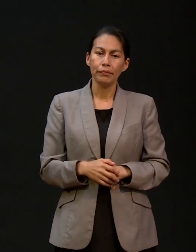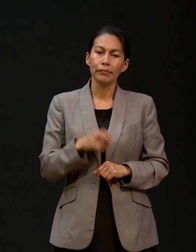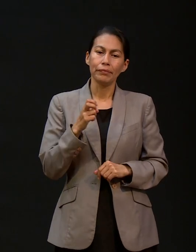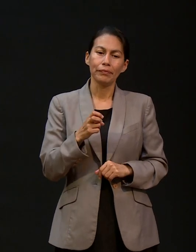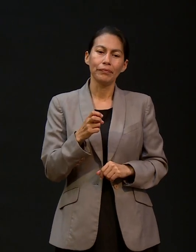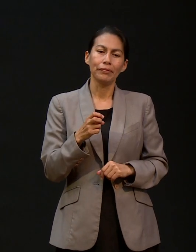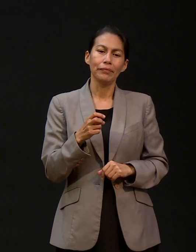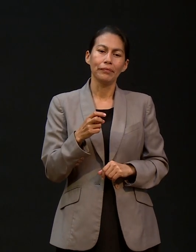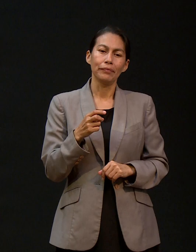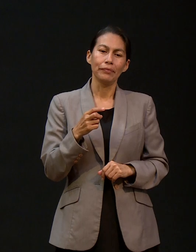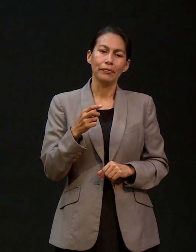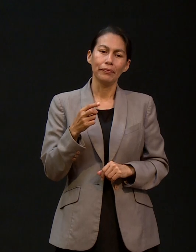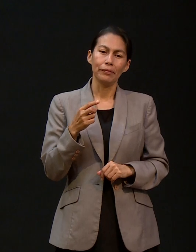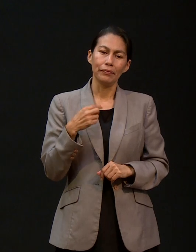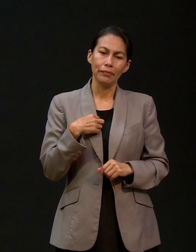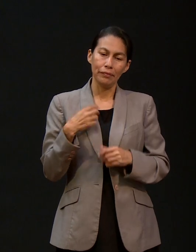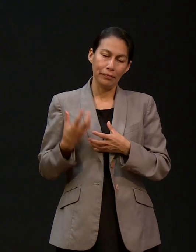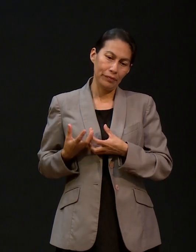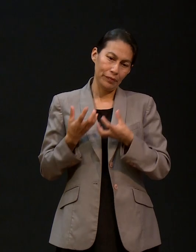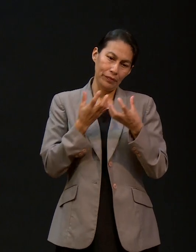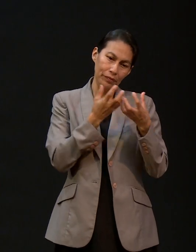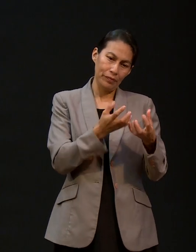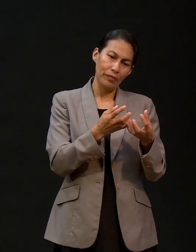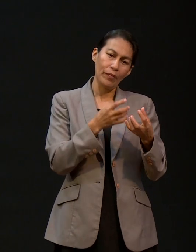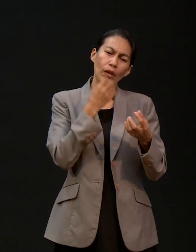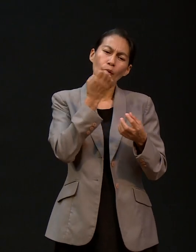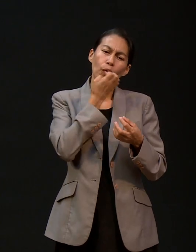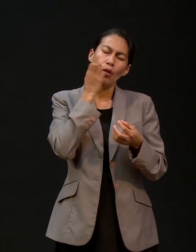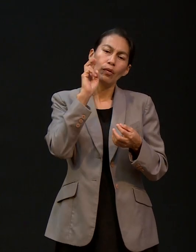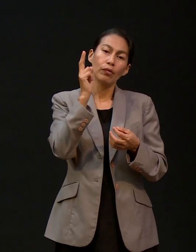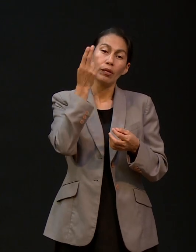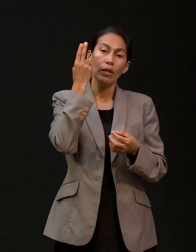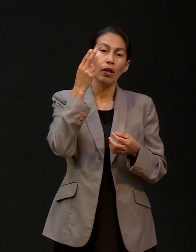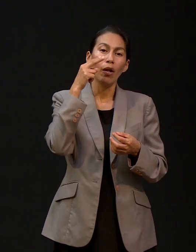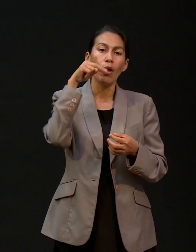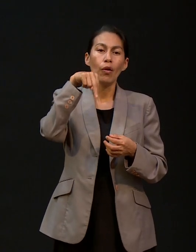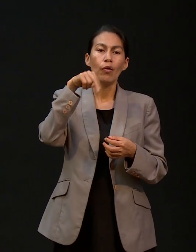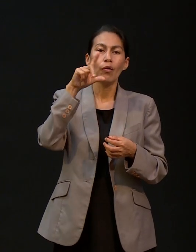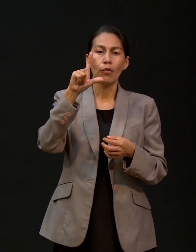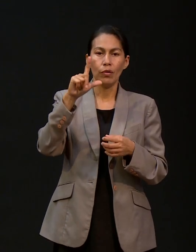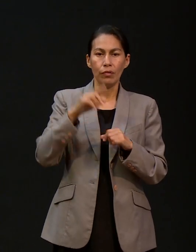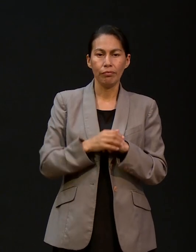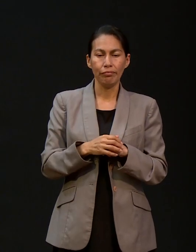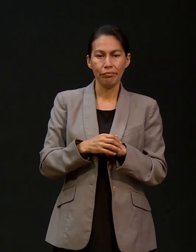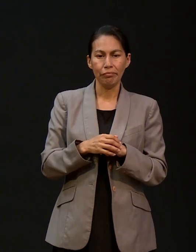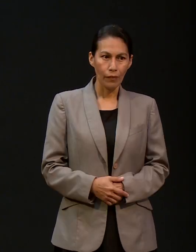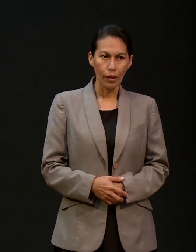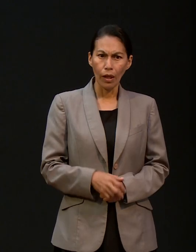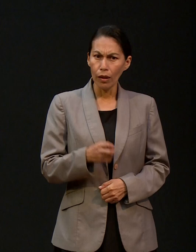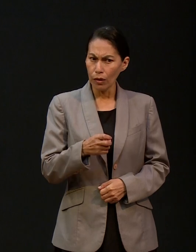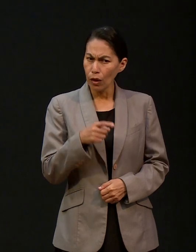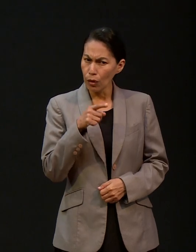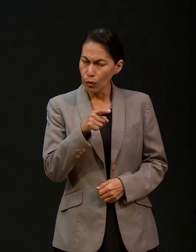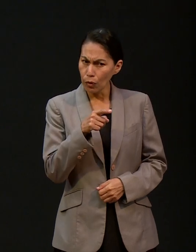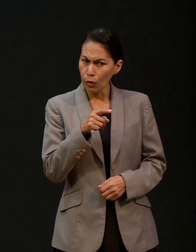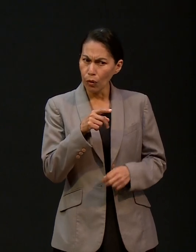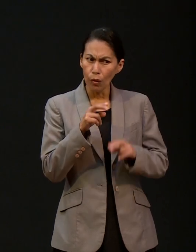ubicas. Y él me llevó, me acuerdo todavía, fuimos a la Universidad de Nuevo León, en Ancalentos, ahí en Monterrey. Entonces, allí en la